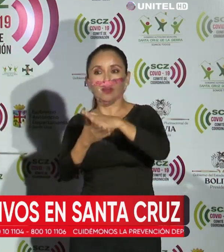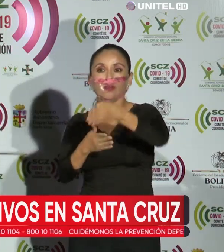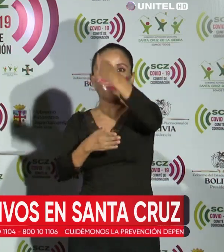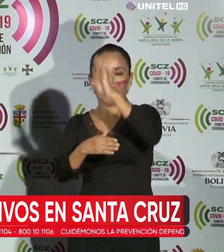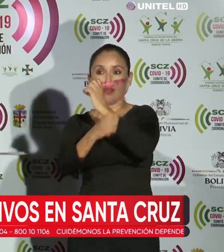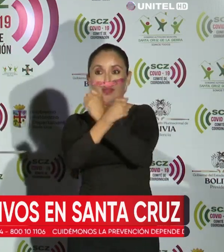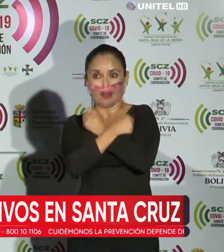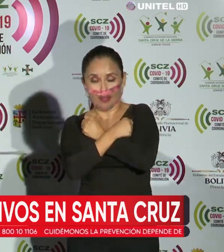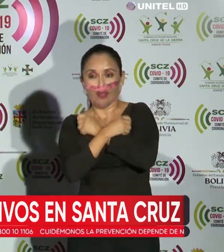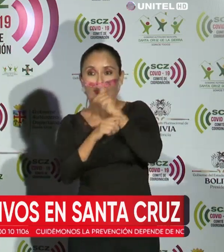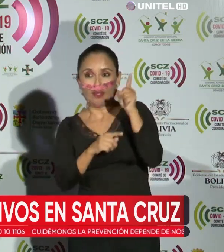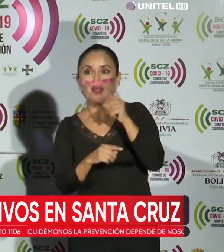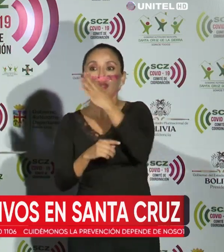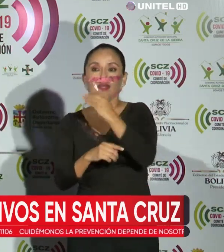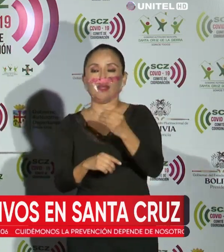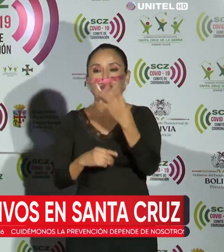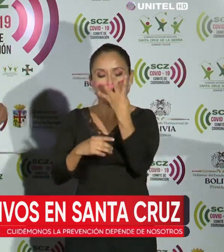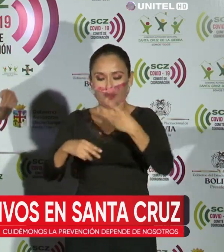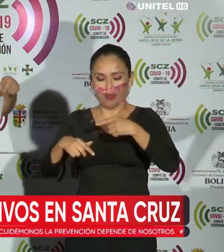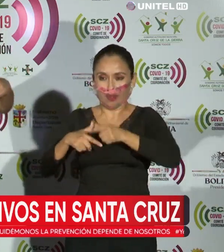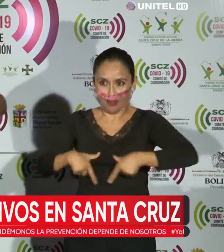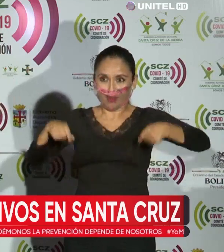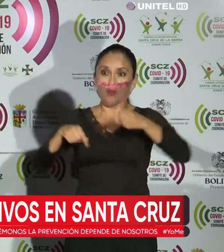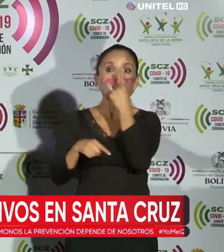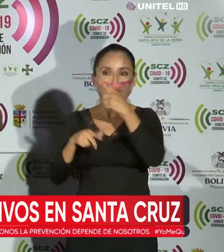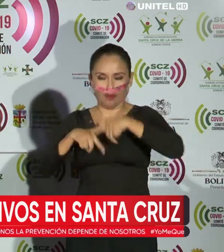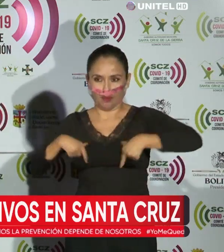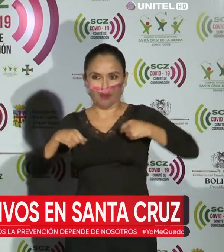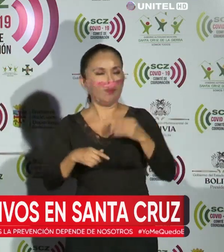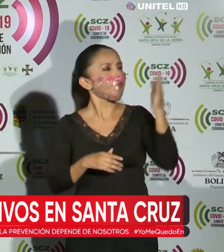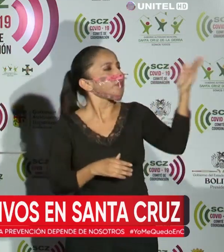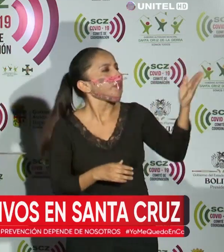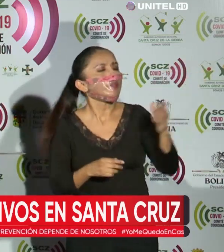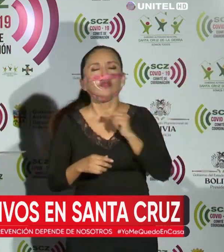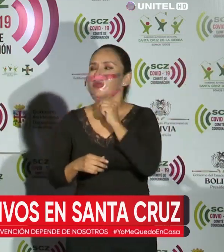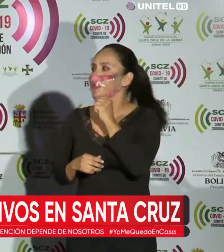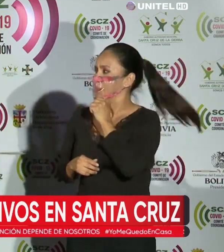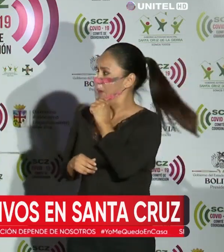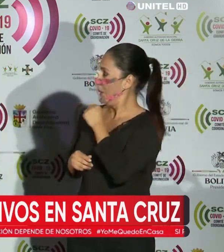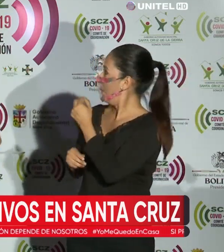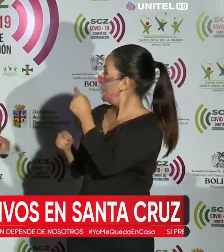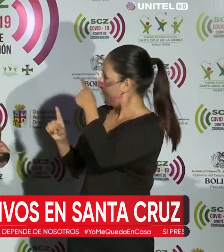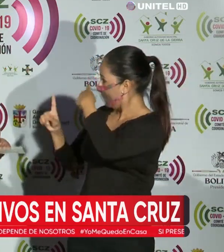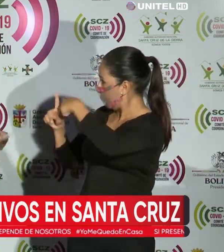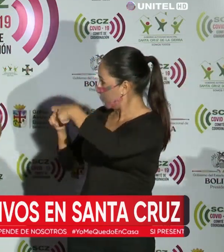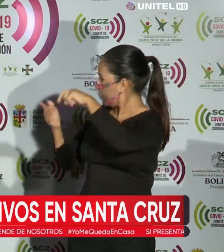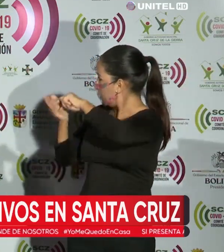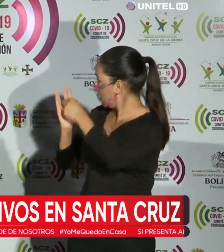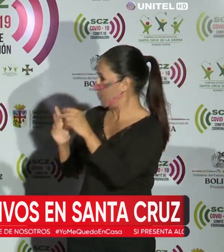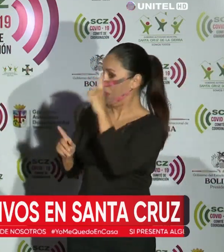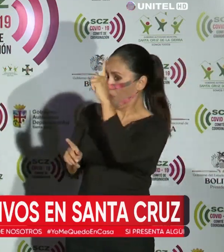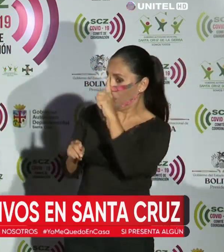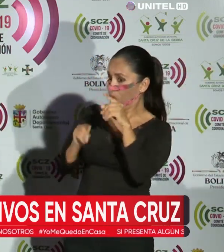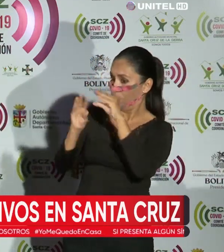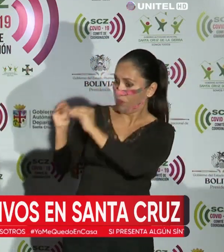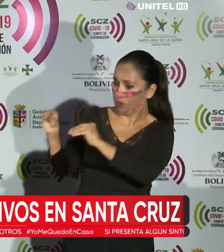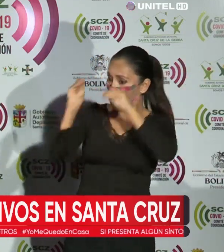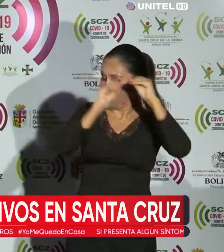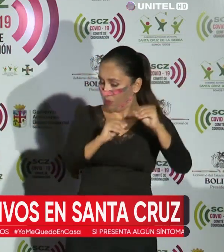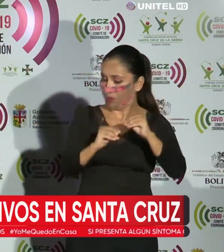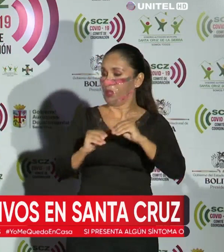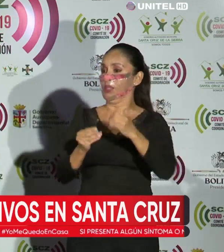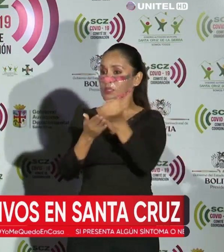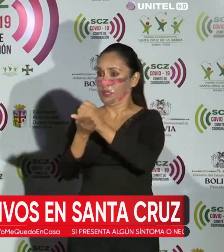persona en el hospital japonés. Doctor, entre estos positivos de decesos hay algún ciudadano de recluso que fue trasladado hasta el hospital San Juan de Dios?